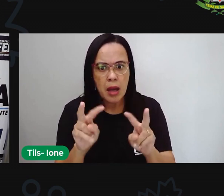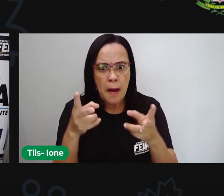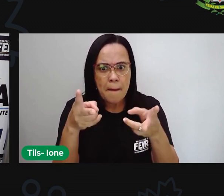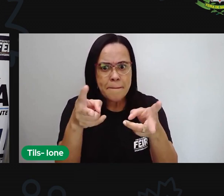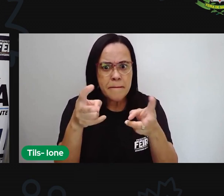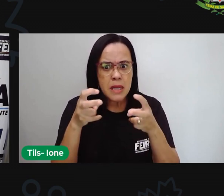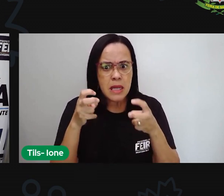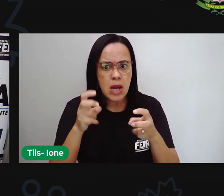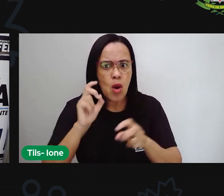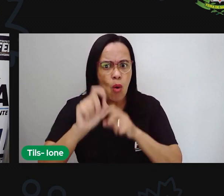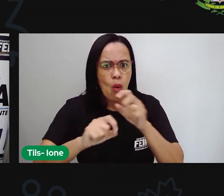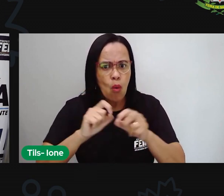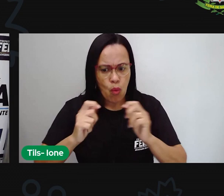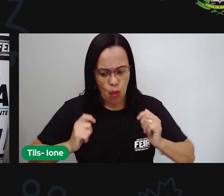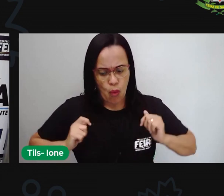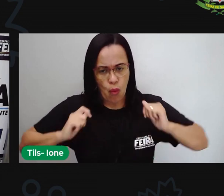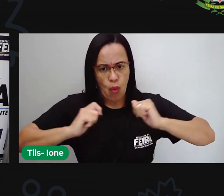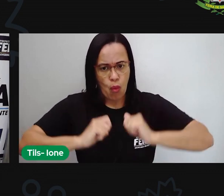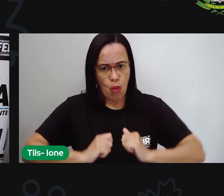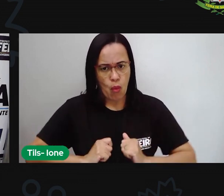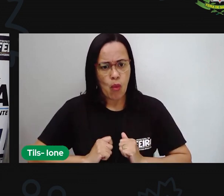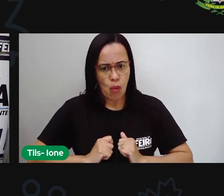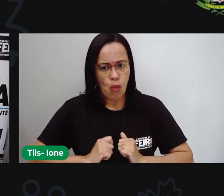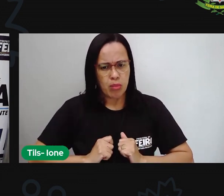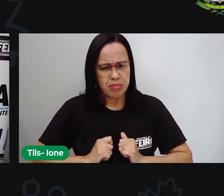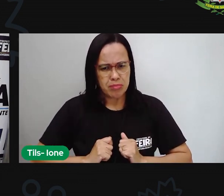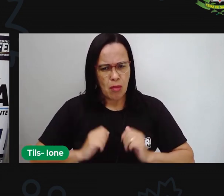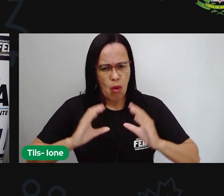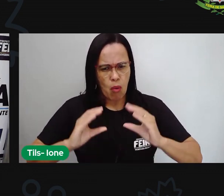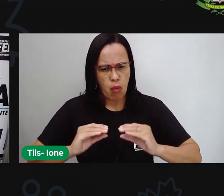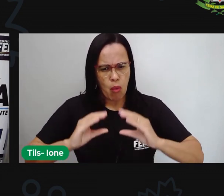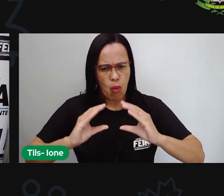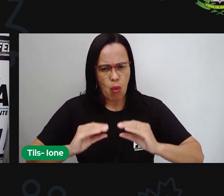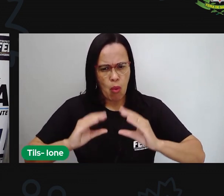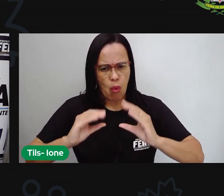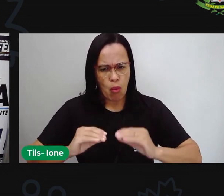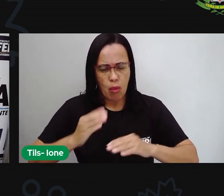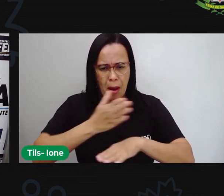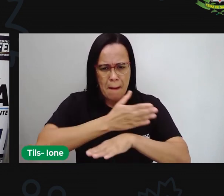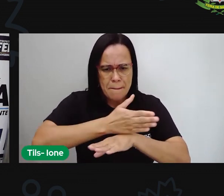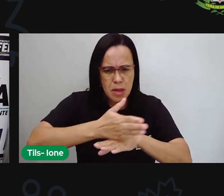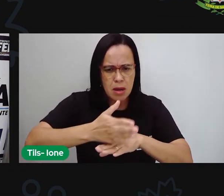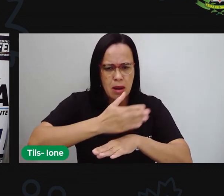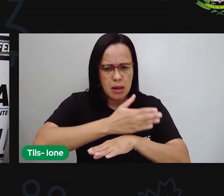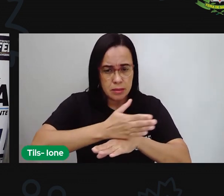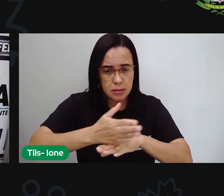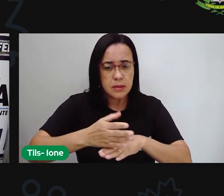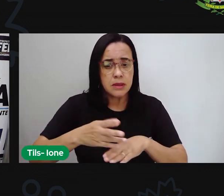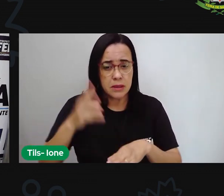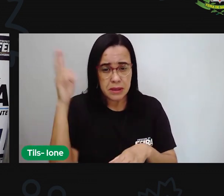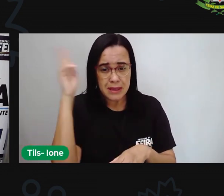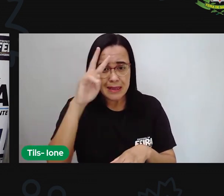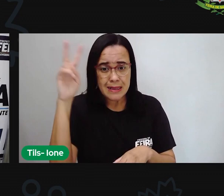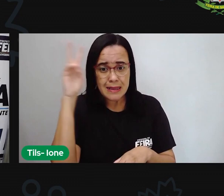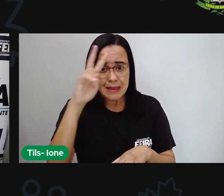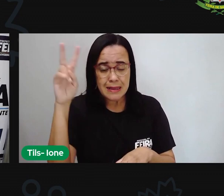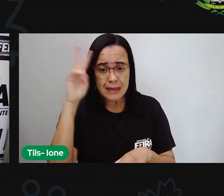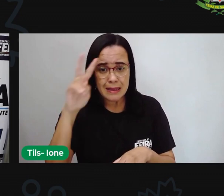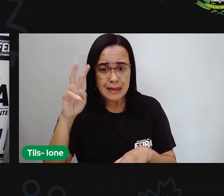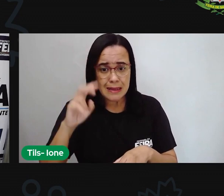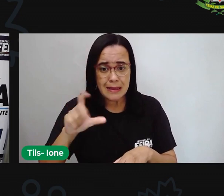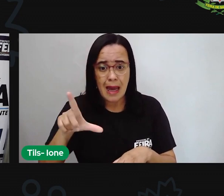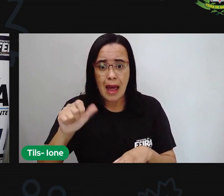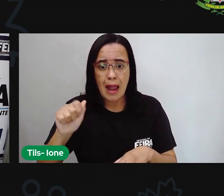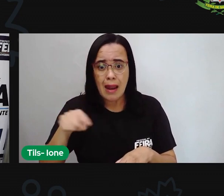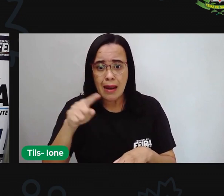pedaço do forro da jaqueta azul. Era muito fofo, branco e macio, igual a lã de cordeiro.